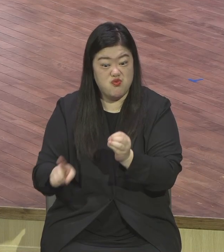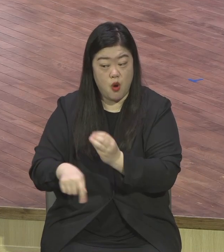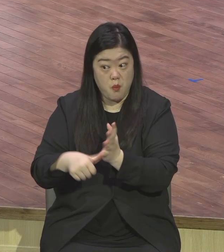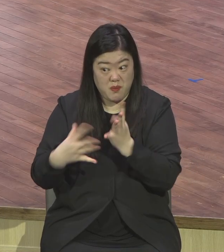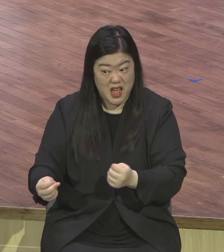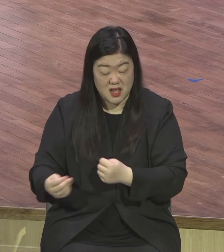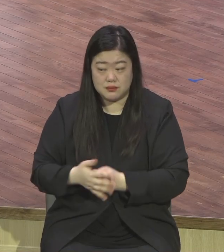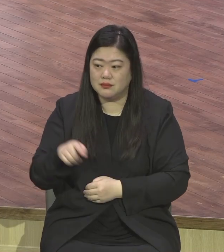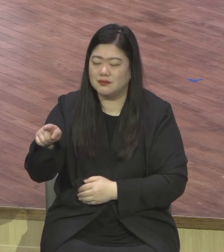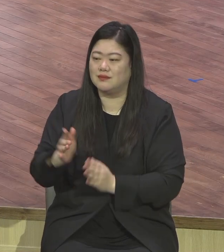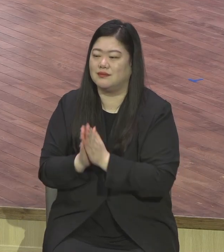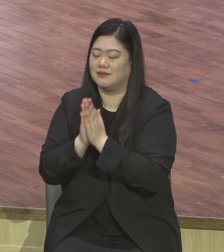표만 주십시오. 표만